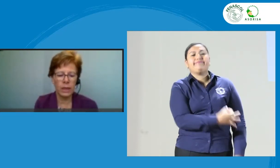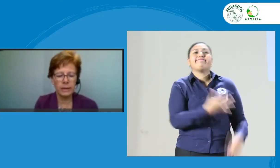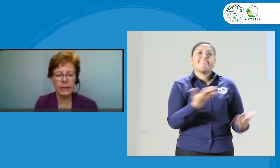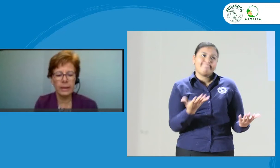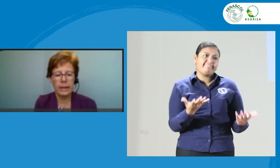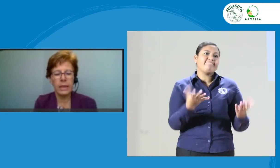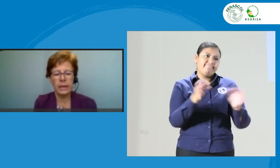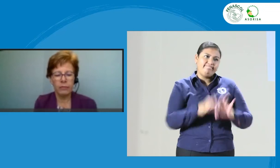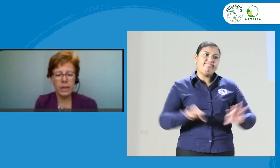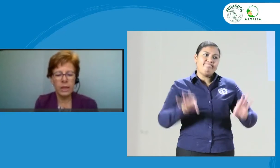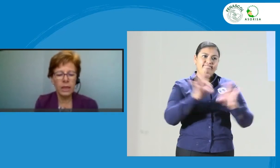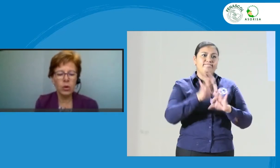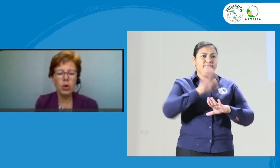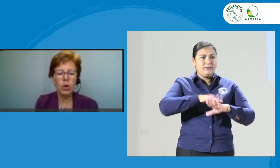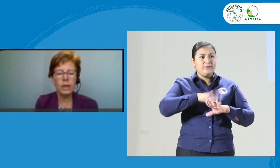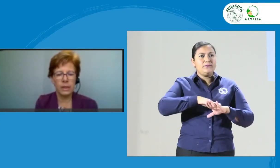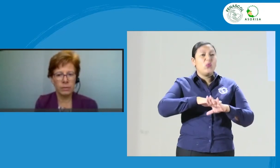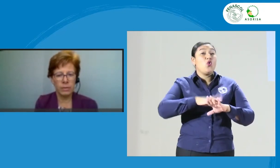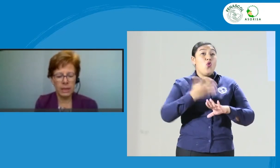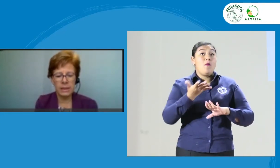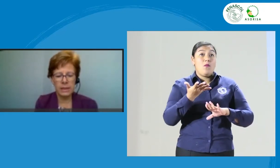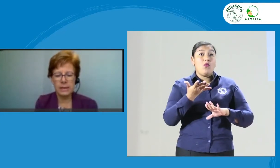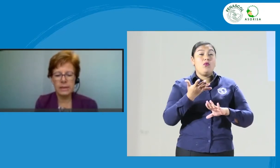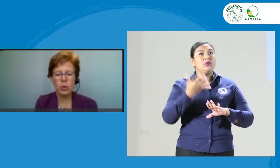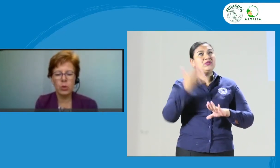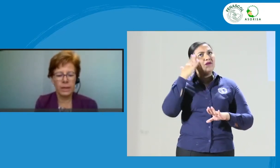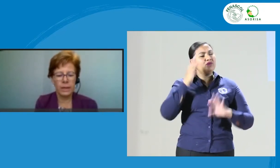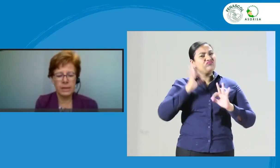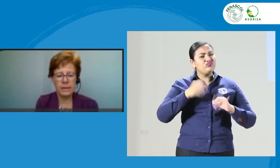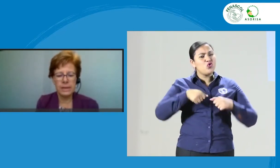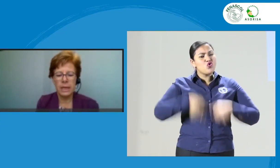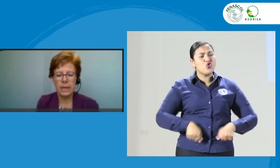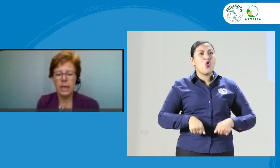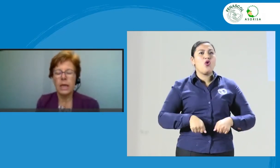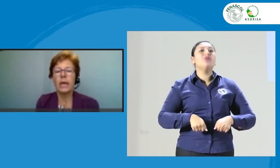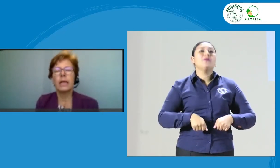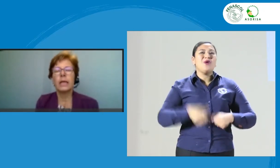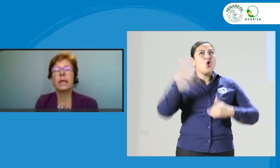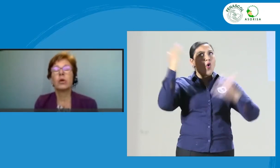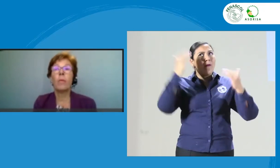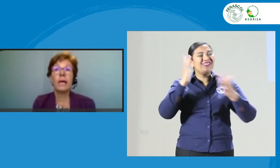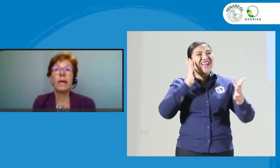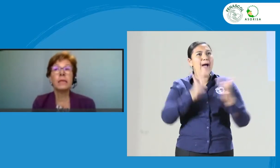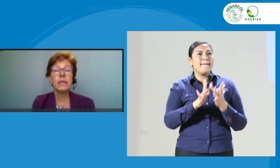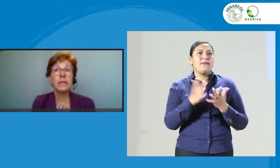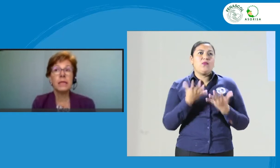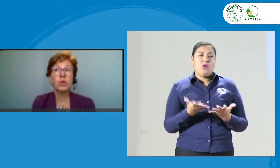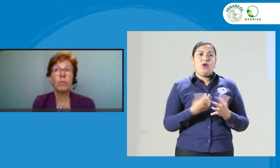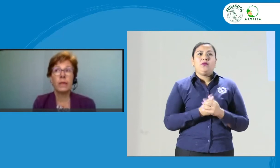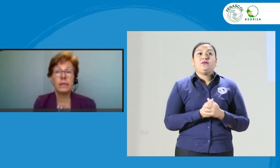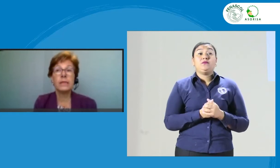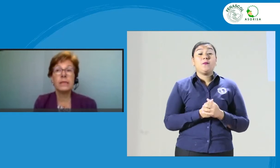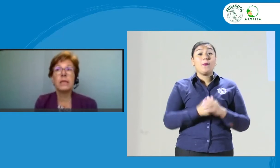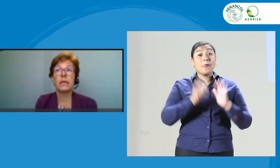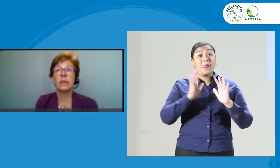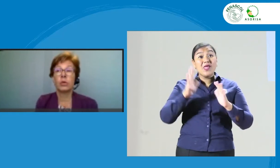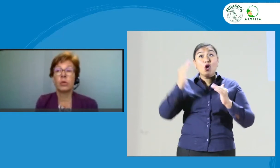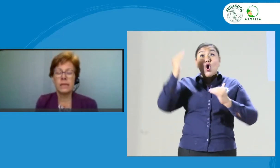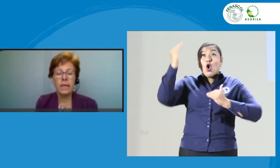definir el rol y determinar las competencias. con base en estas competencias y en lo que se haya